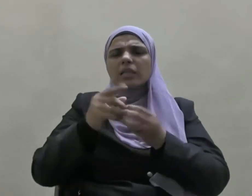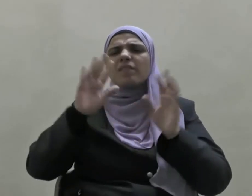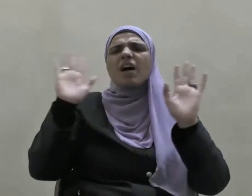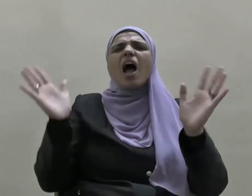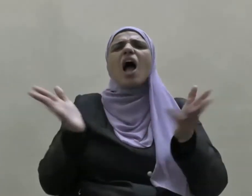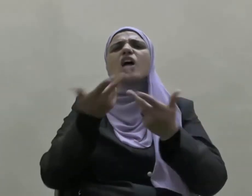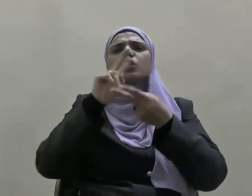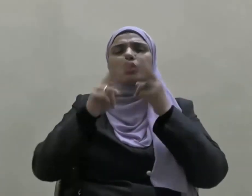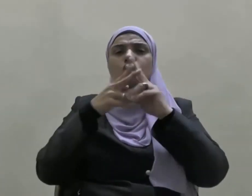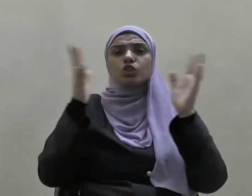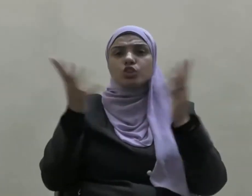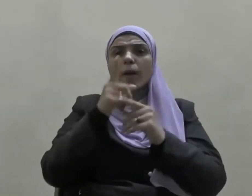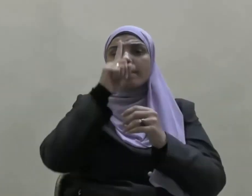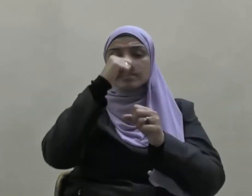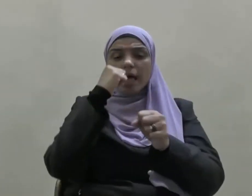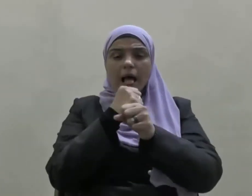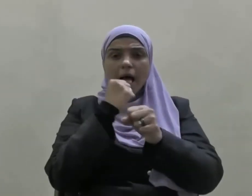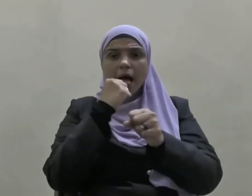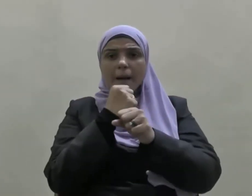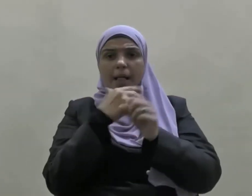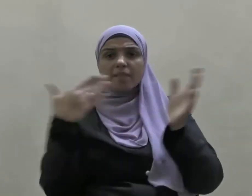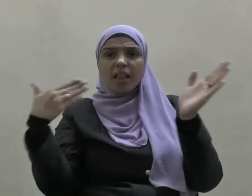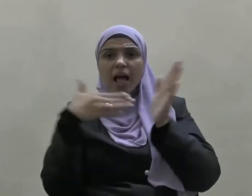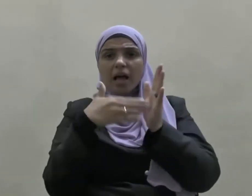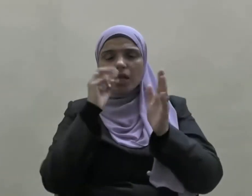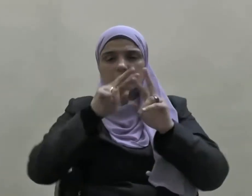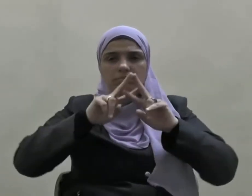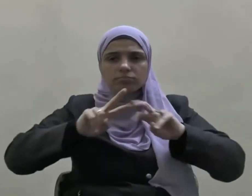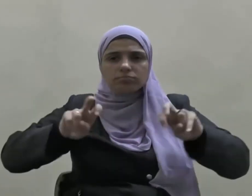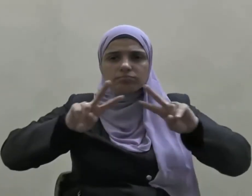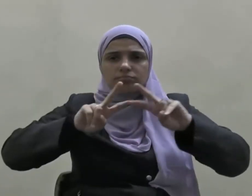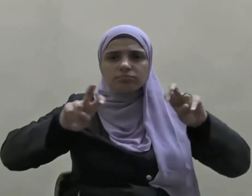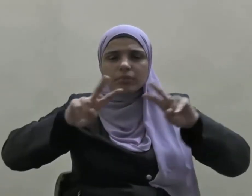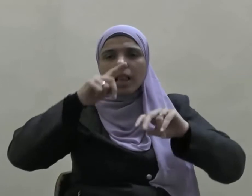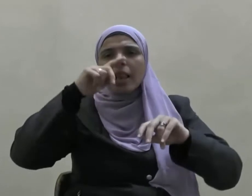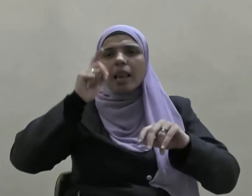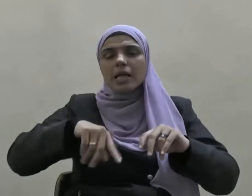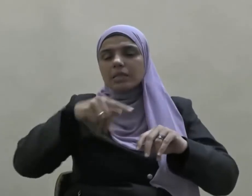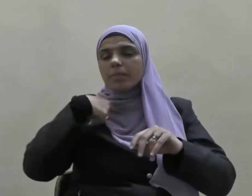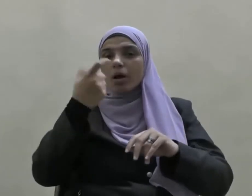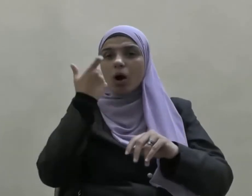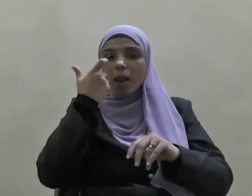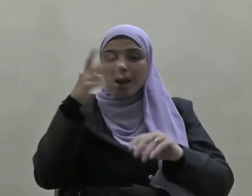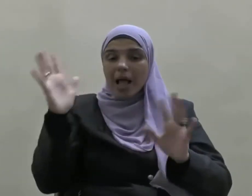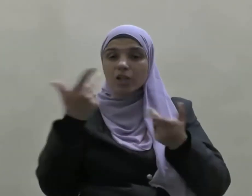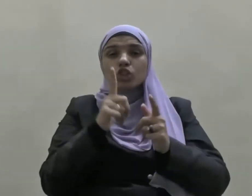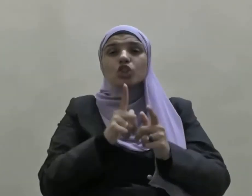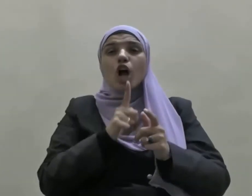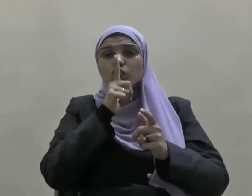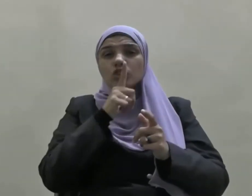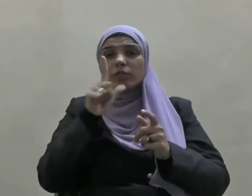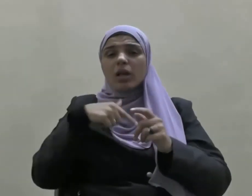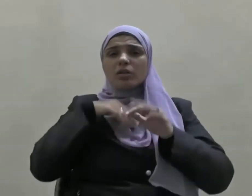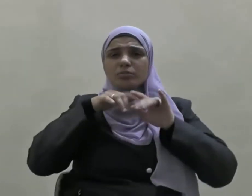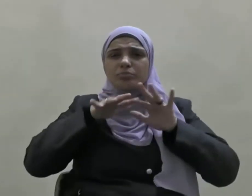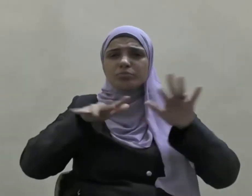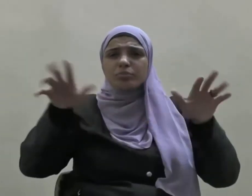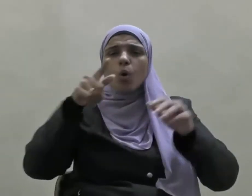إلا في عمل الآخرة عدم ترديد الشائعة عبر